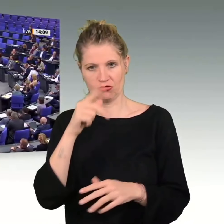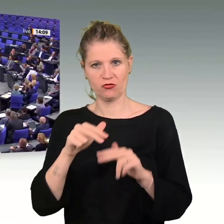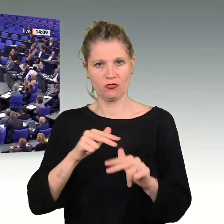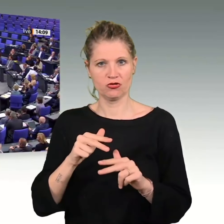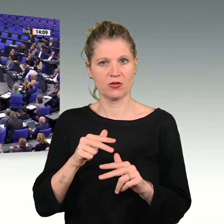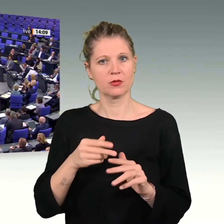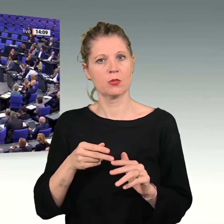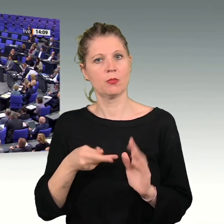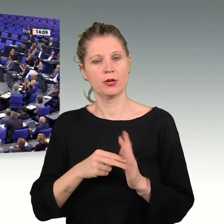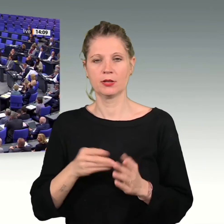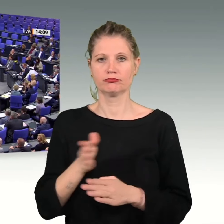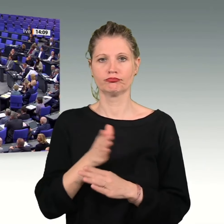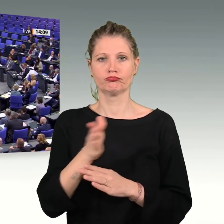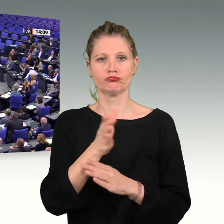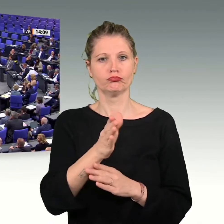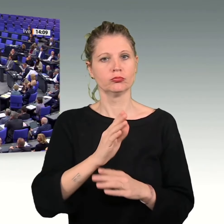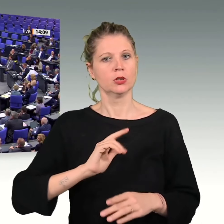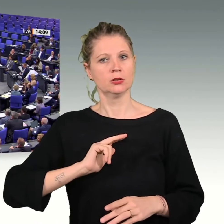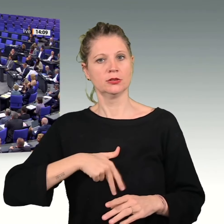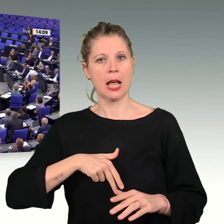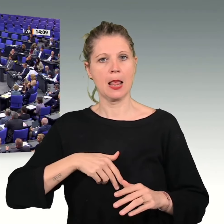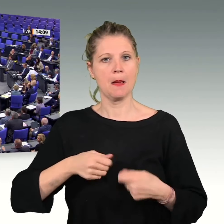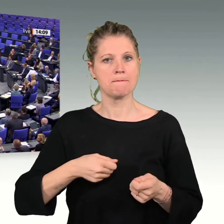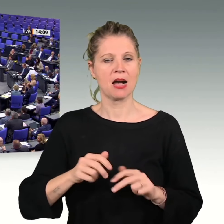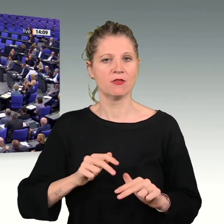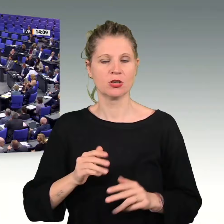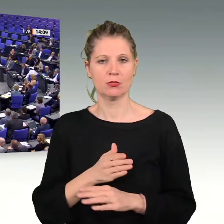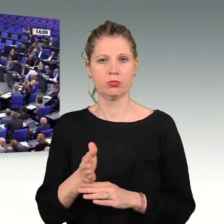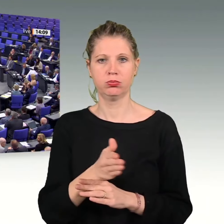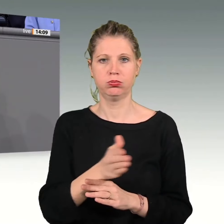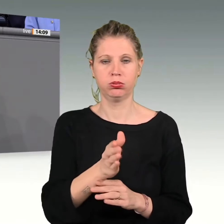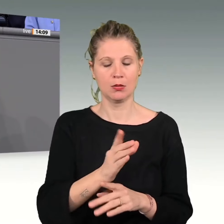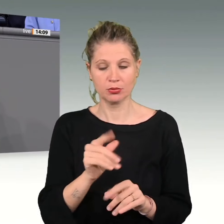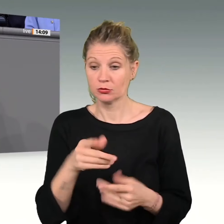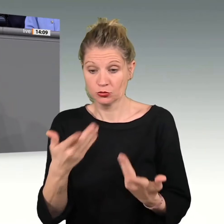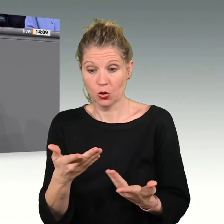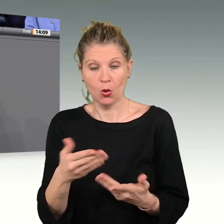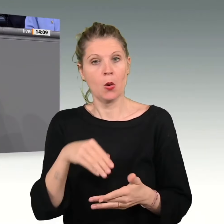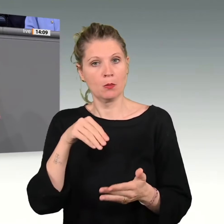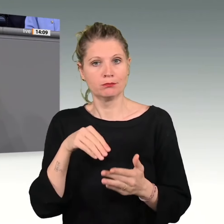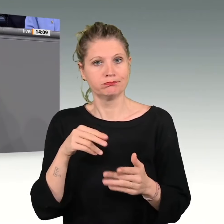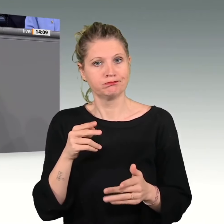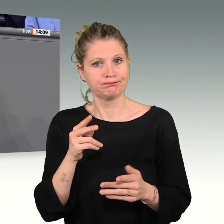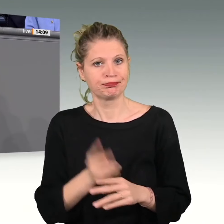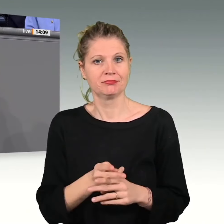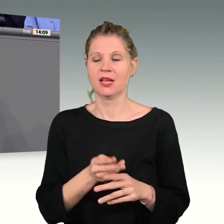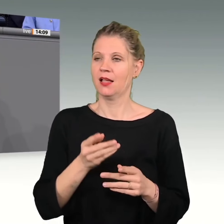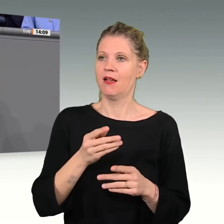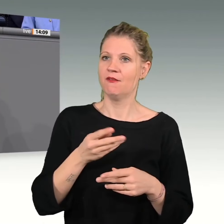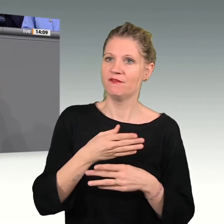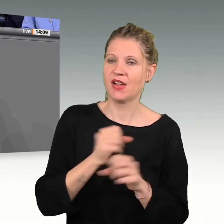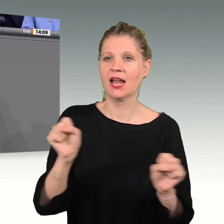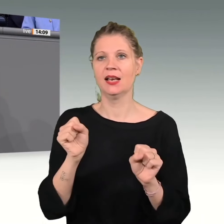Modell der sozialen Marktwirtschaft. Sie ist essentieller Bestandteil unserer freiheitlichen, offenen und solidarischen Gesellschaft.